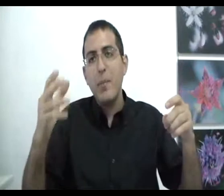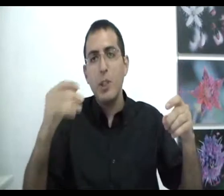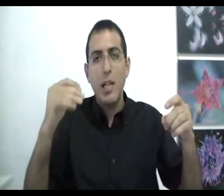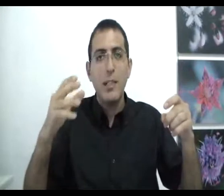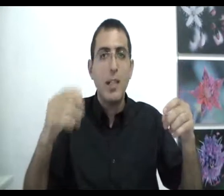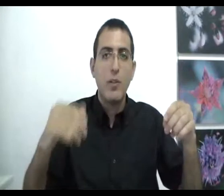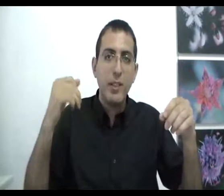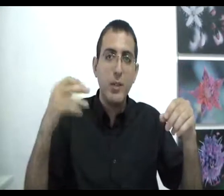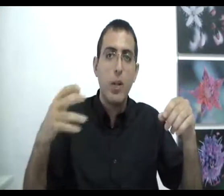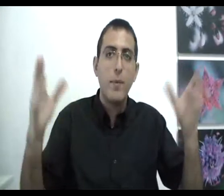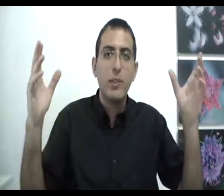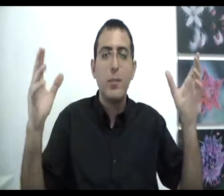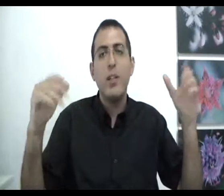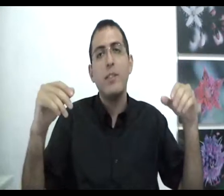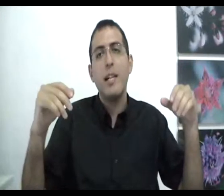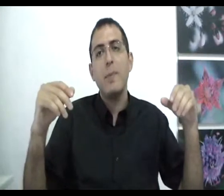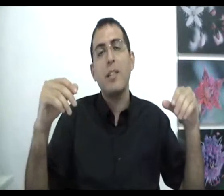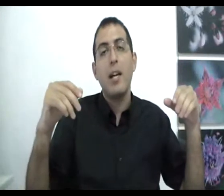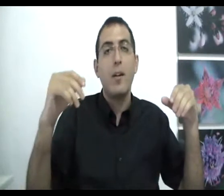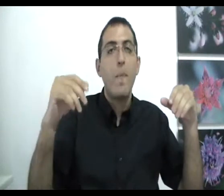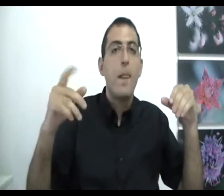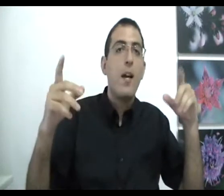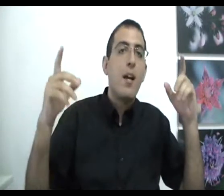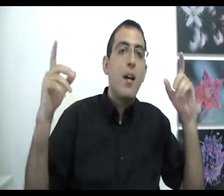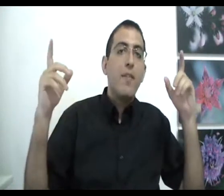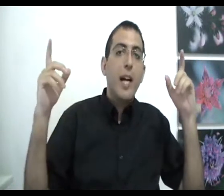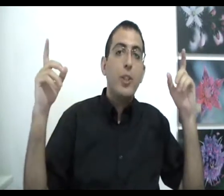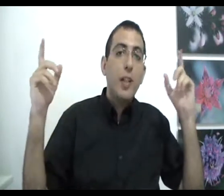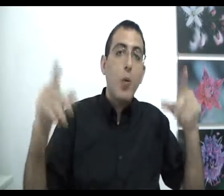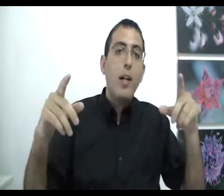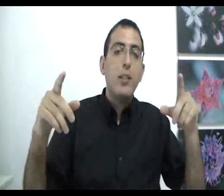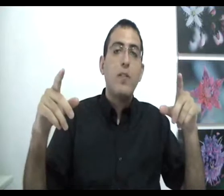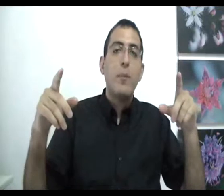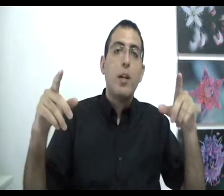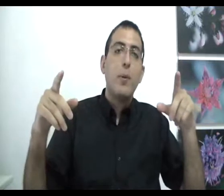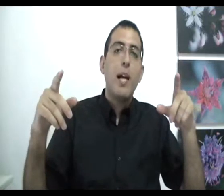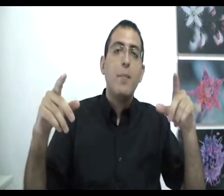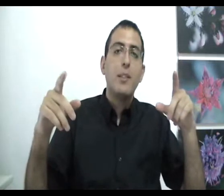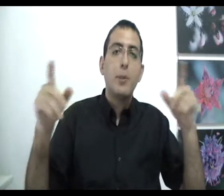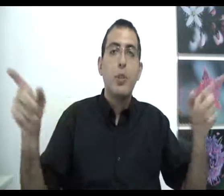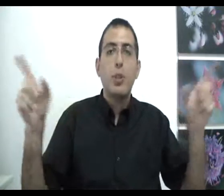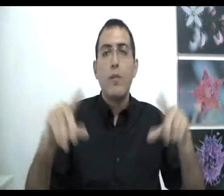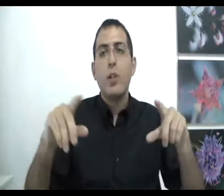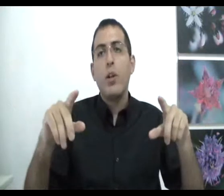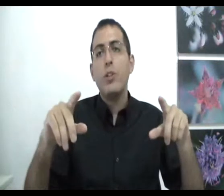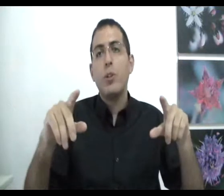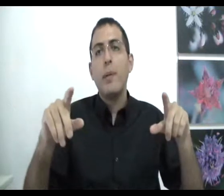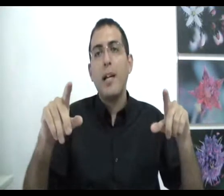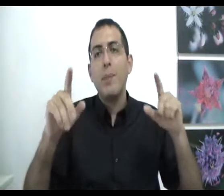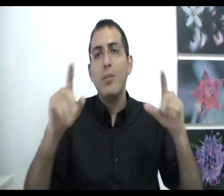אם שיטה חניתה תופסת, כולם יהיו עושים אותה וזה היה מצליח. והשיטה הוכניתת עובד יותר בעולם, זה פשוט השילוב של כל השיטות ביחד. מה זאת